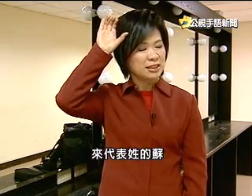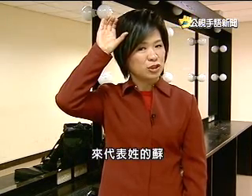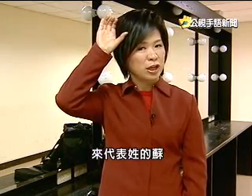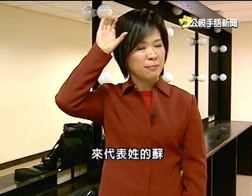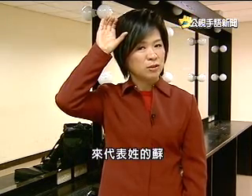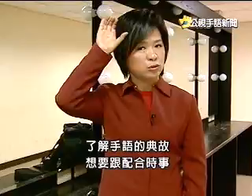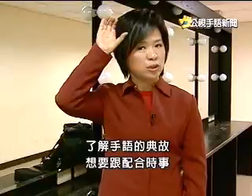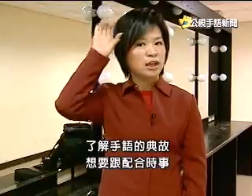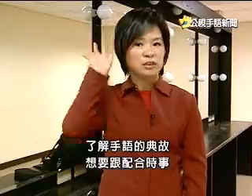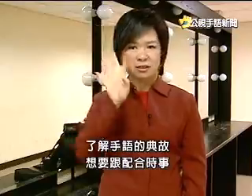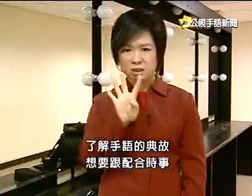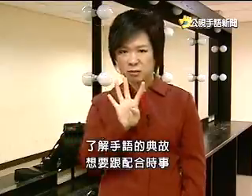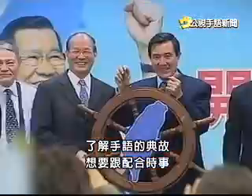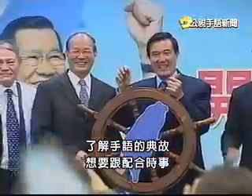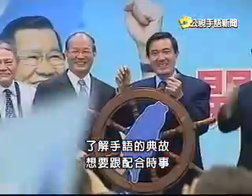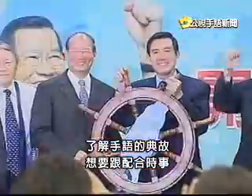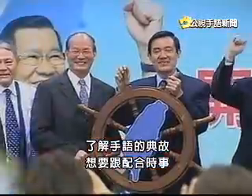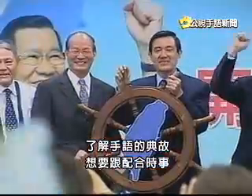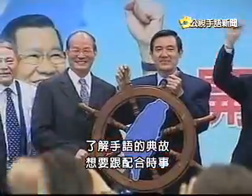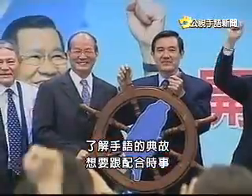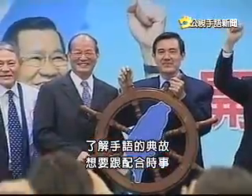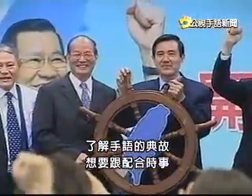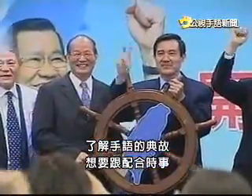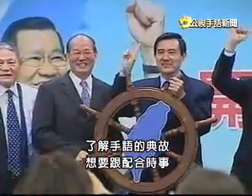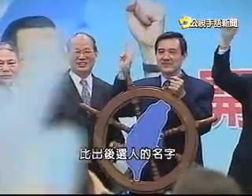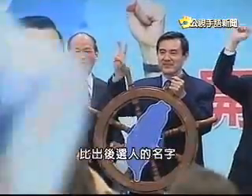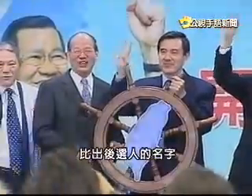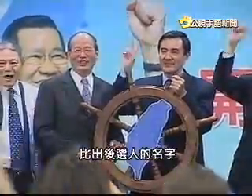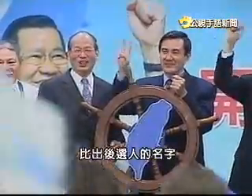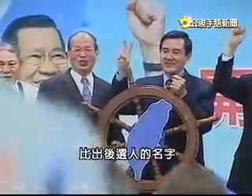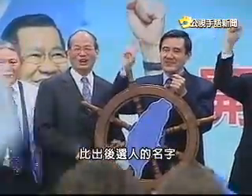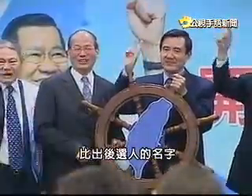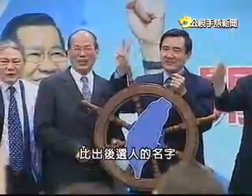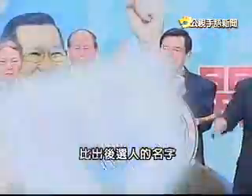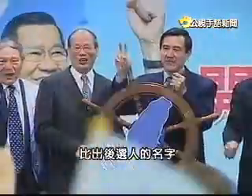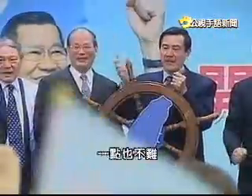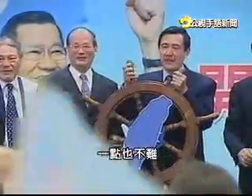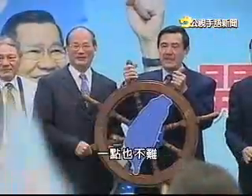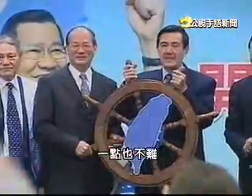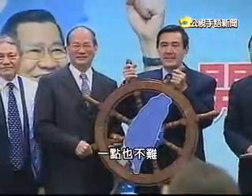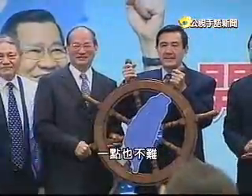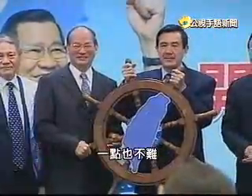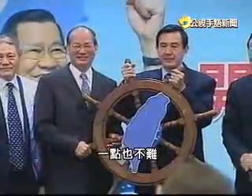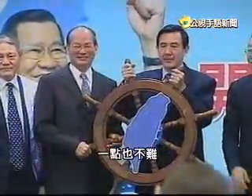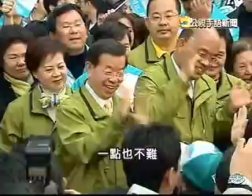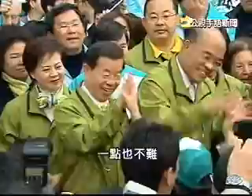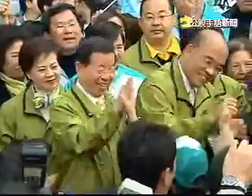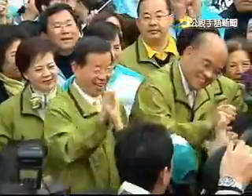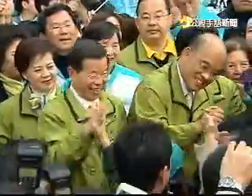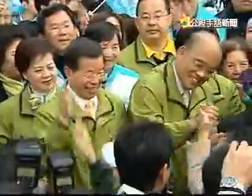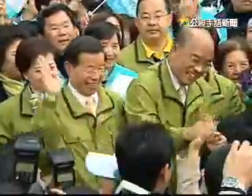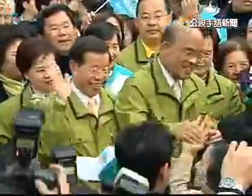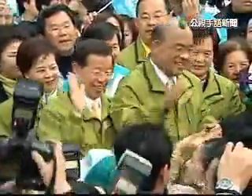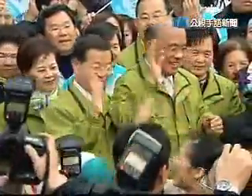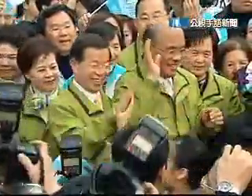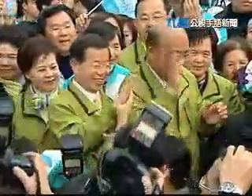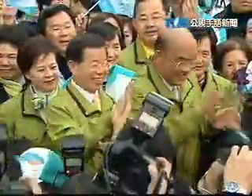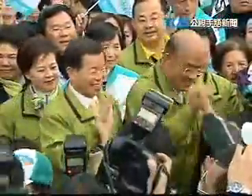了解手语的典故想要配合时事比出候选人的名字一点也不难谢谢记者欧佩军 黄宝彤台北报